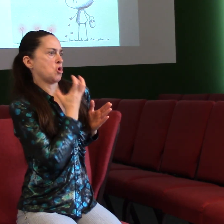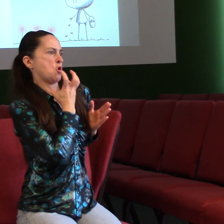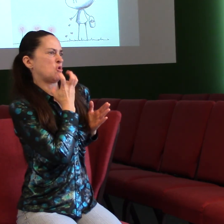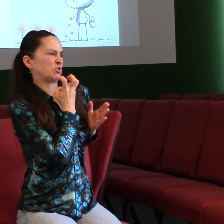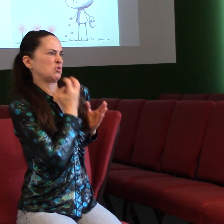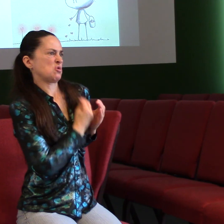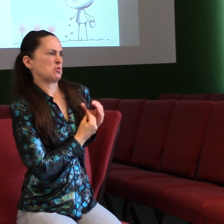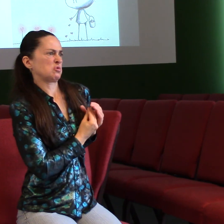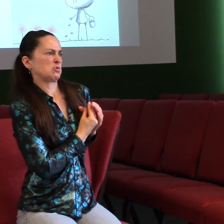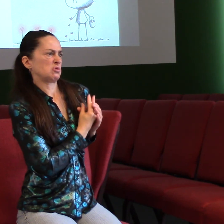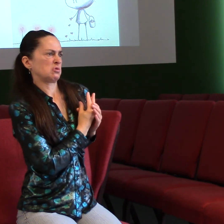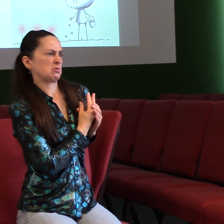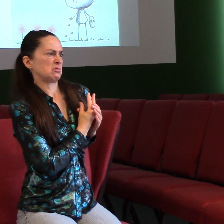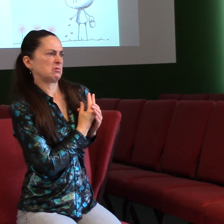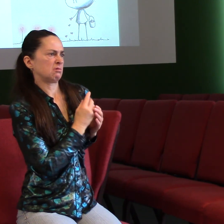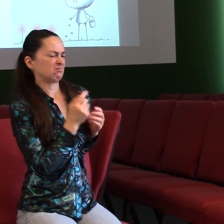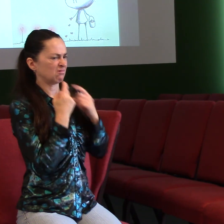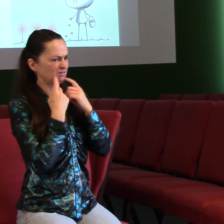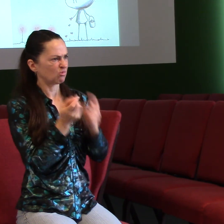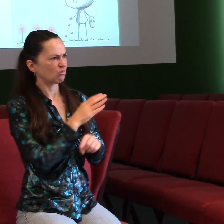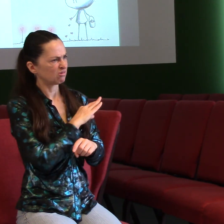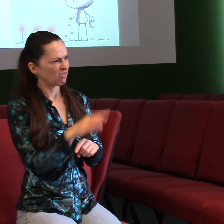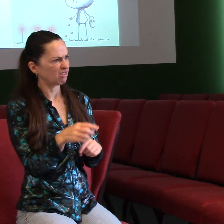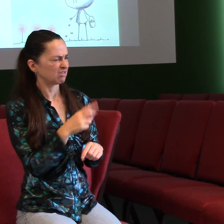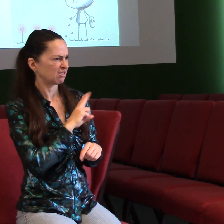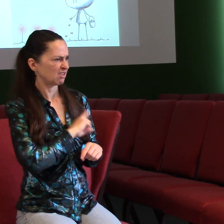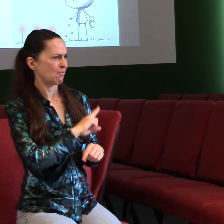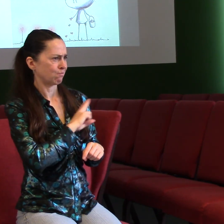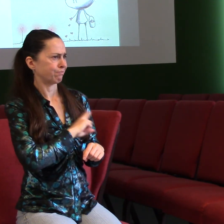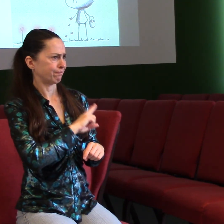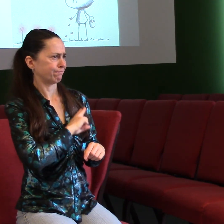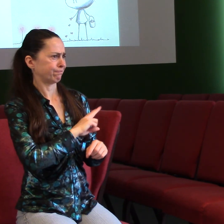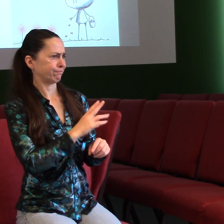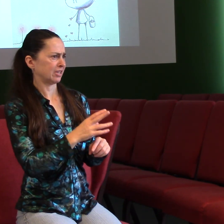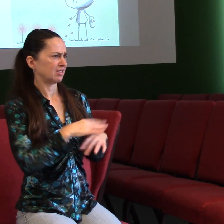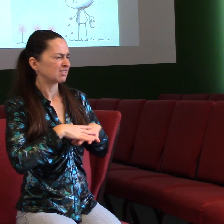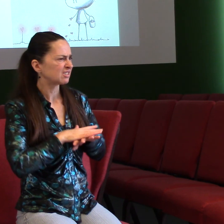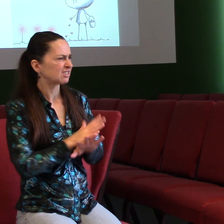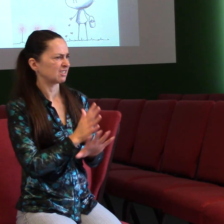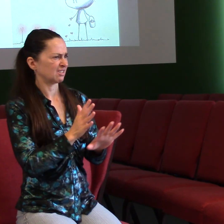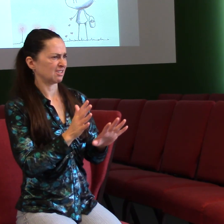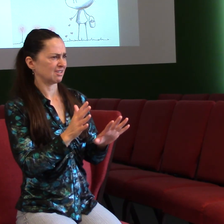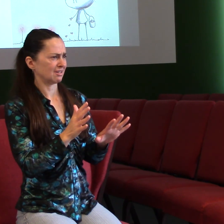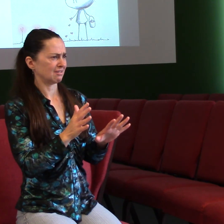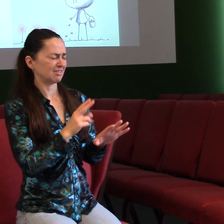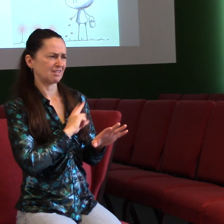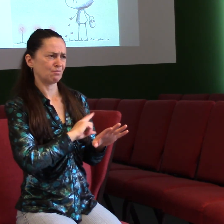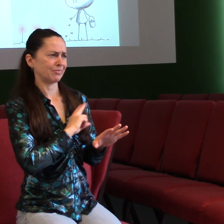Jestliže jsme součástí toho božího těla, tak Bůh to vnímá, cítí a trápí ho to. A proto